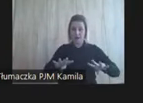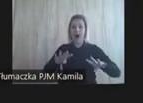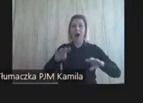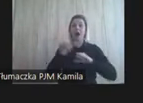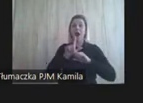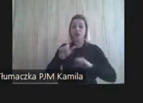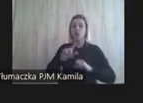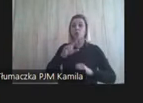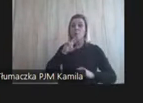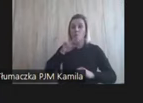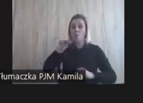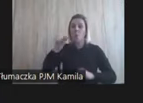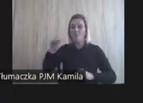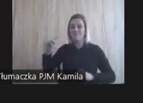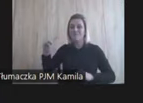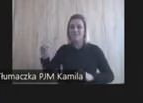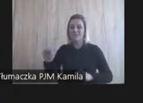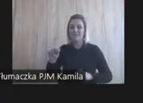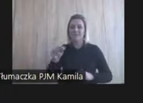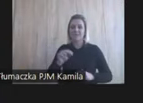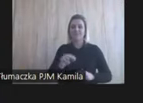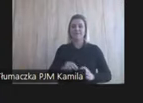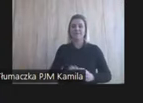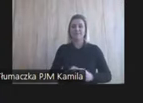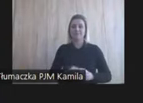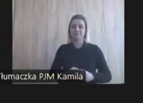firana. Tak, może teraz?